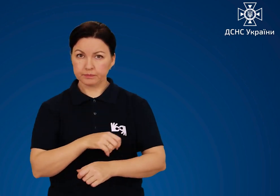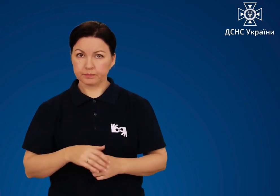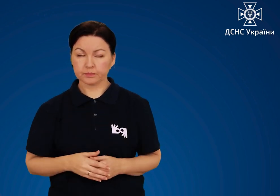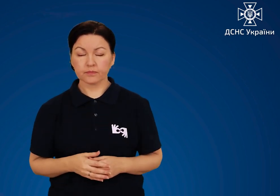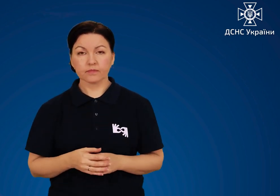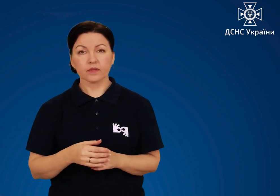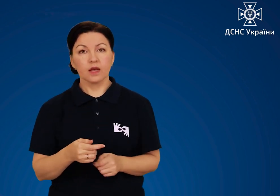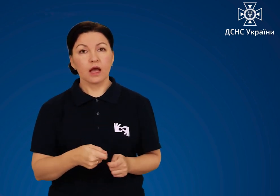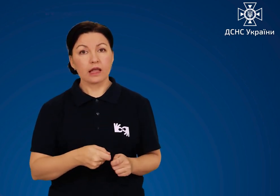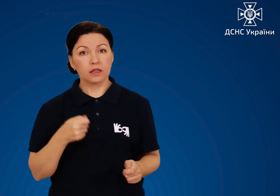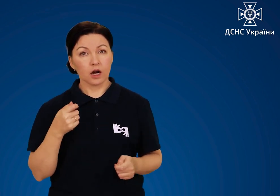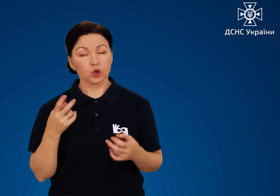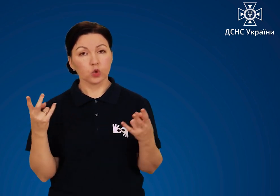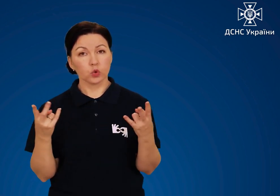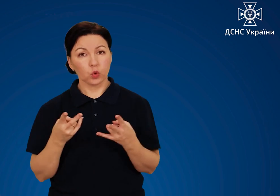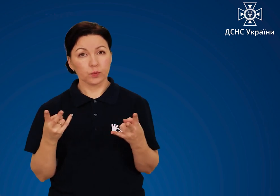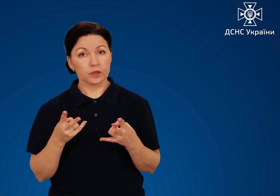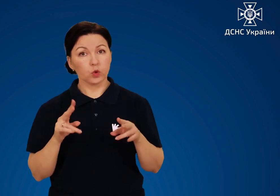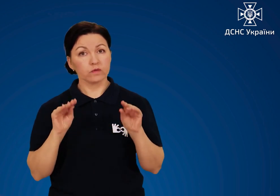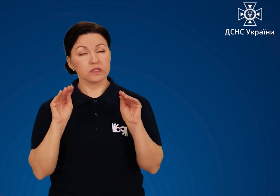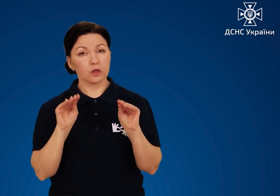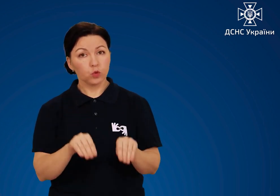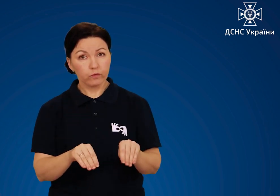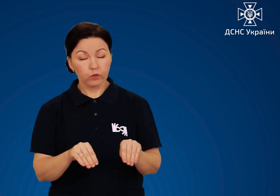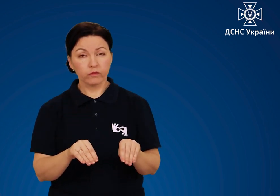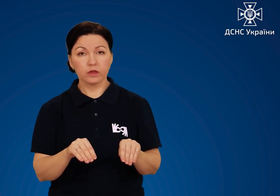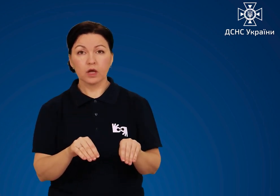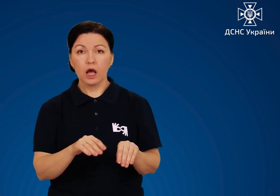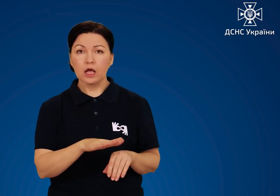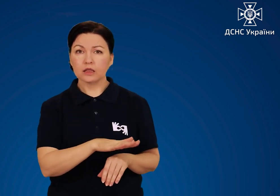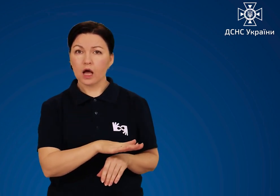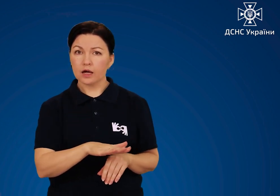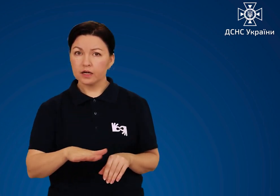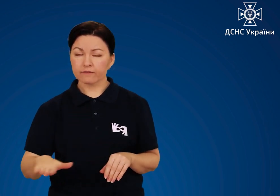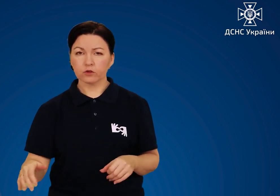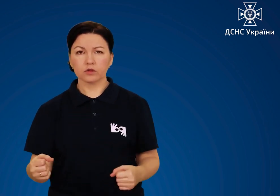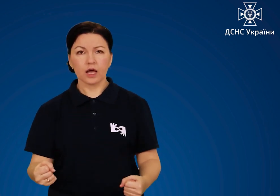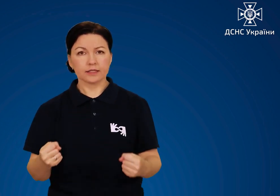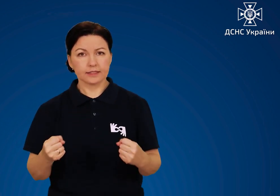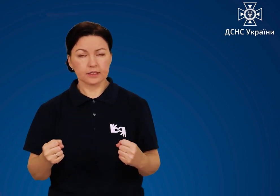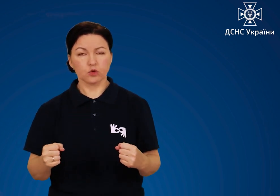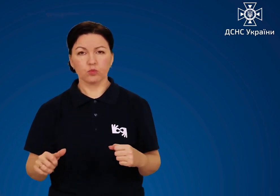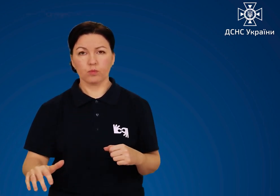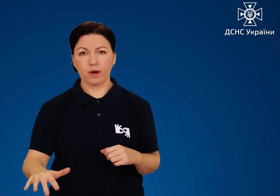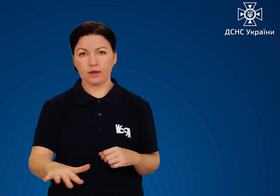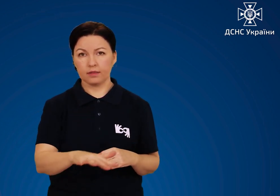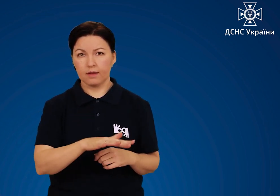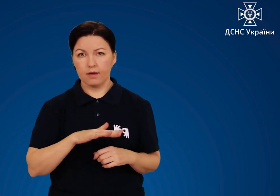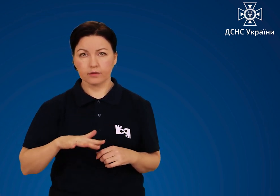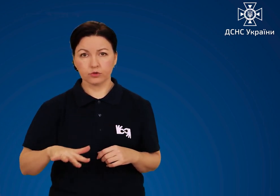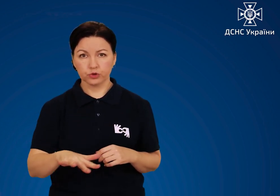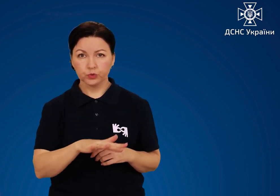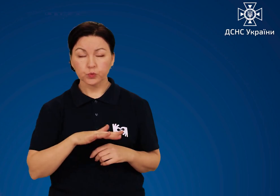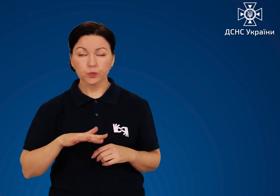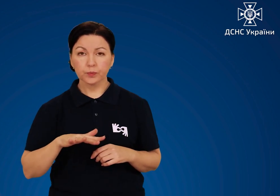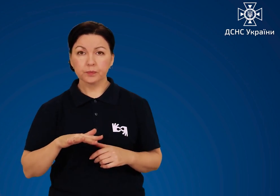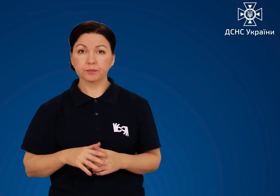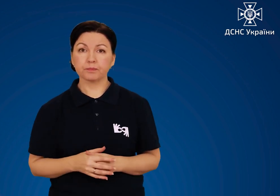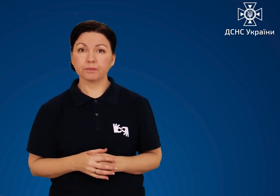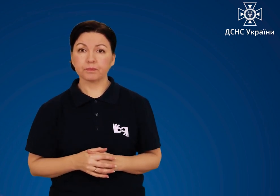одного метра. Генератор необхідно встановлювати на рівному, надійному майданчику.